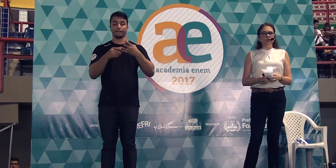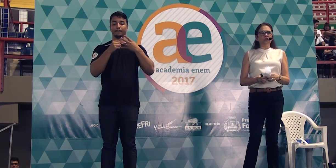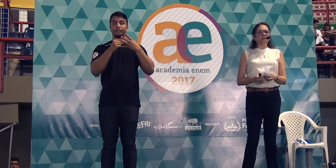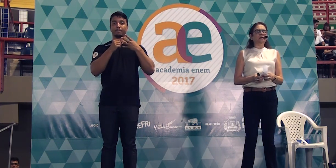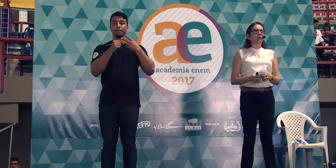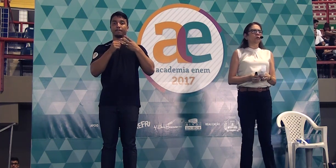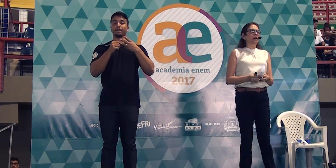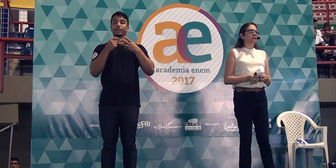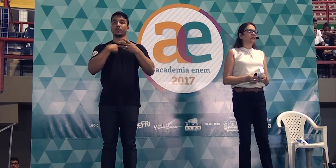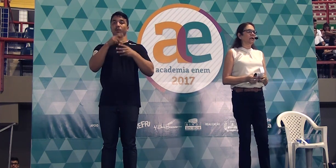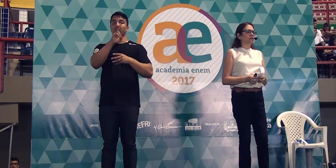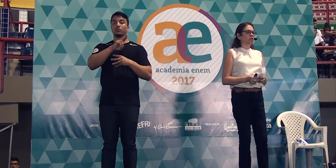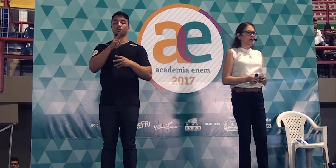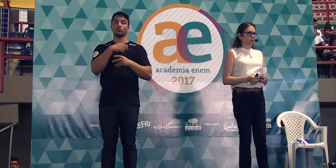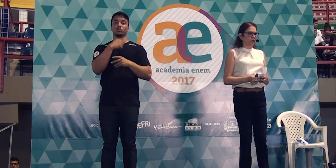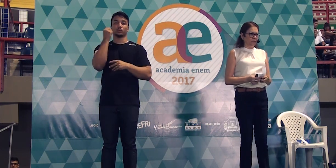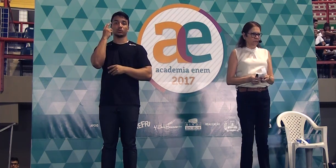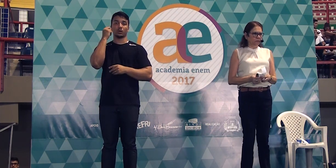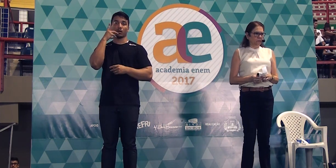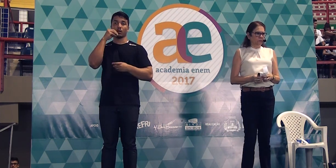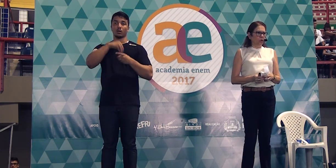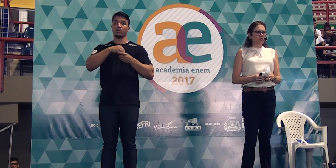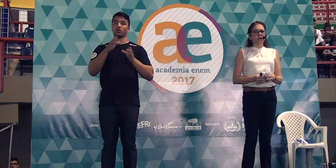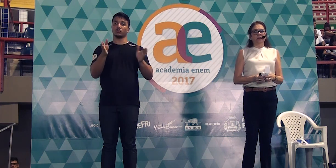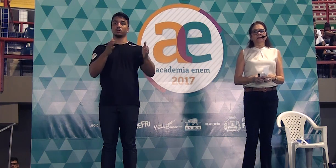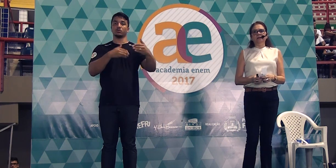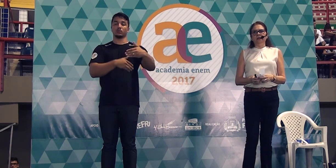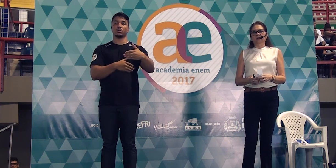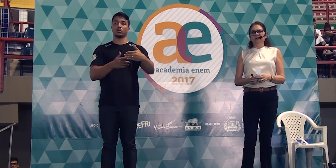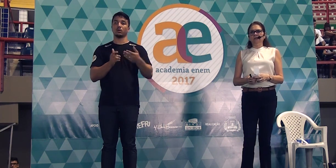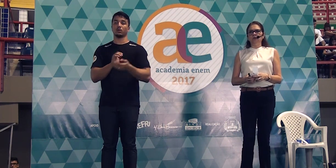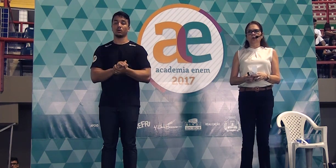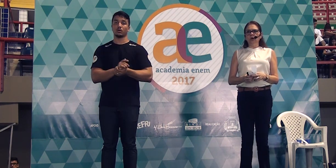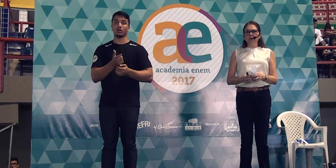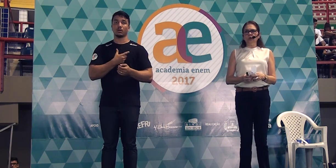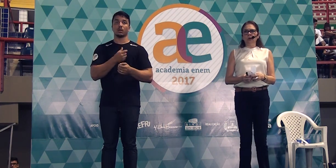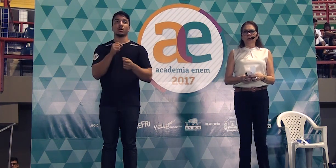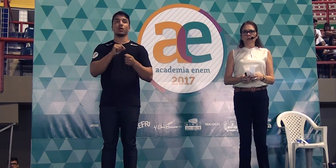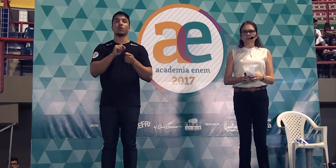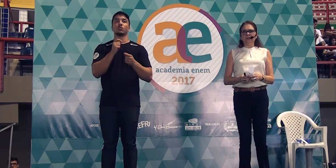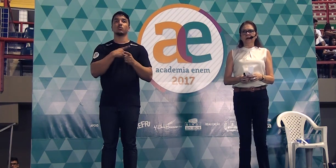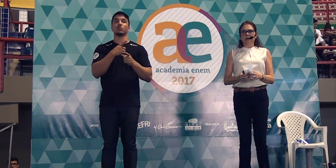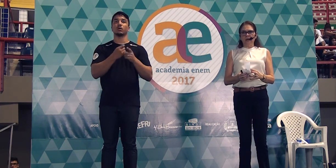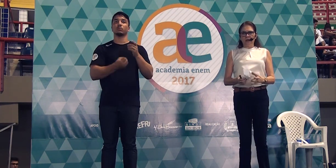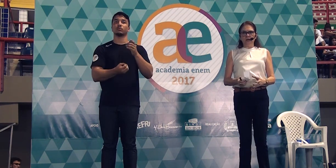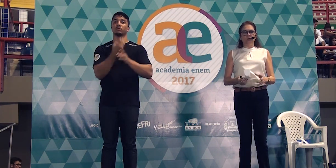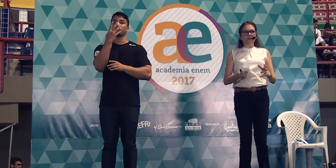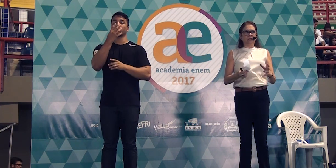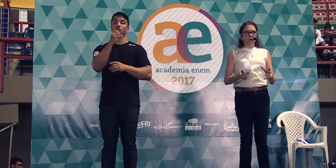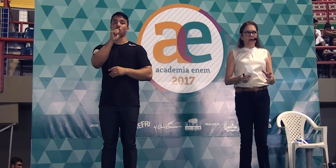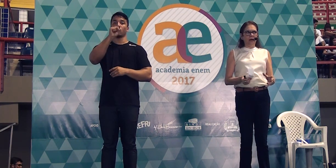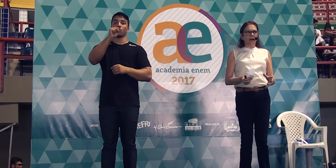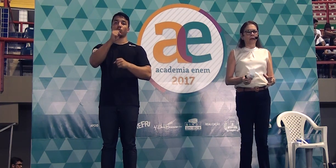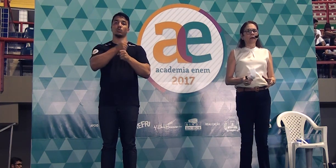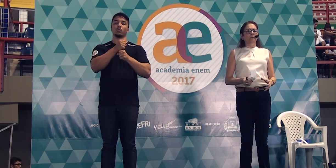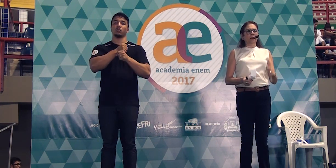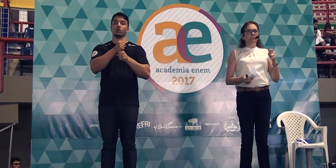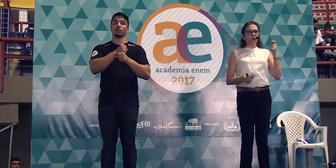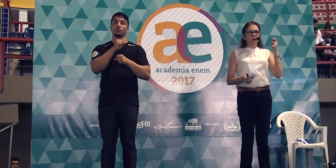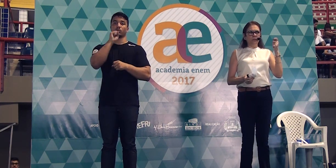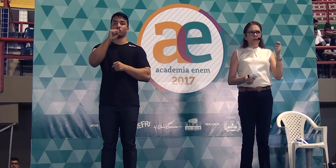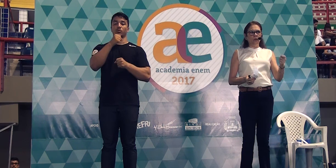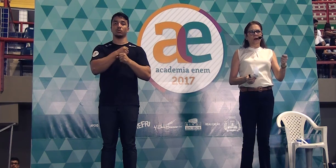do uso uso de de celular celular em em sala sala de de aula aula hoje nesse ano tá fazendo oito anos que a lei do celular